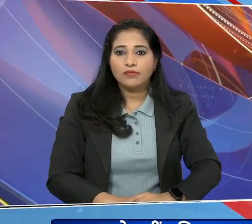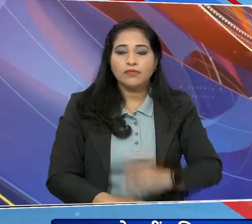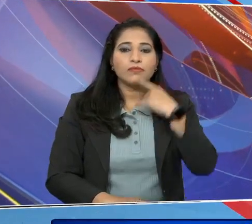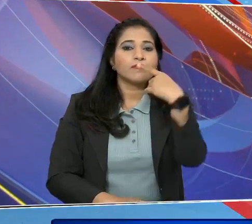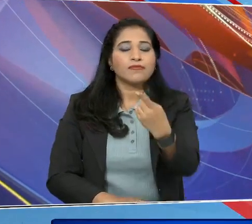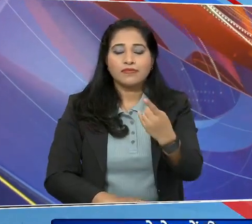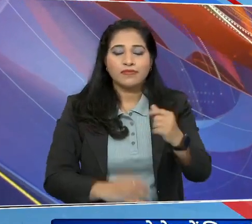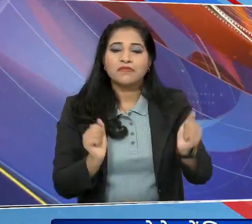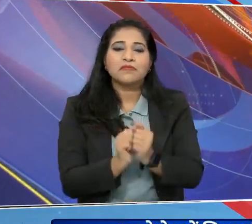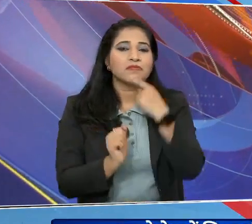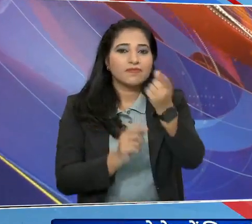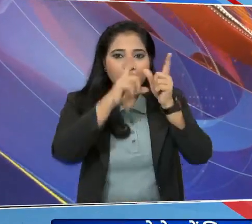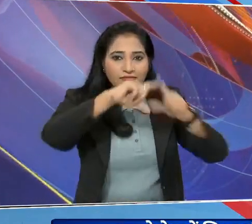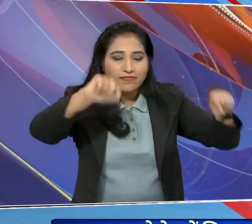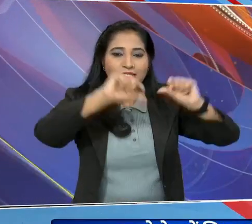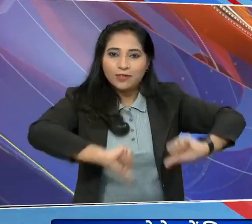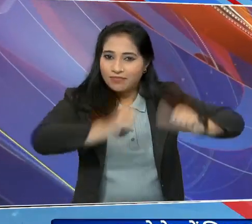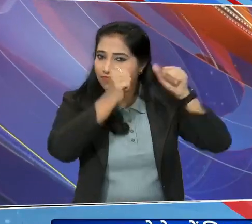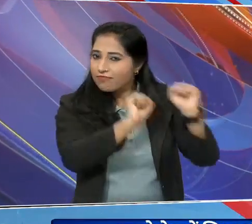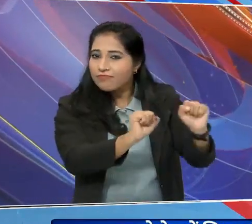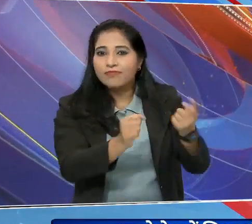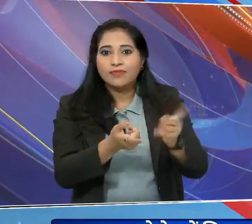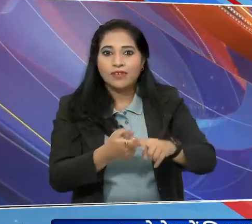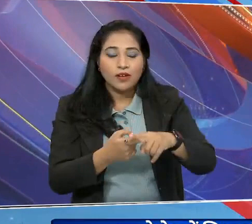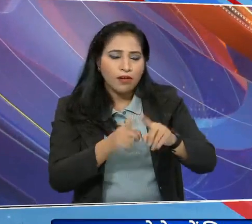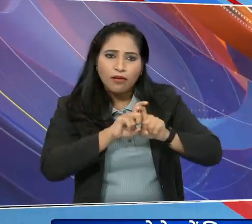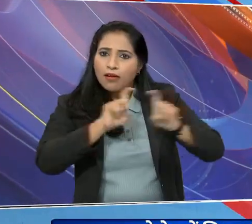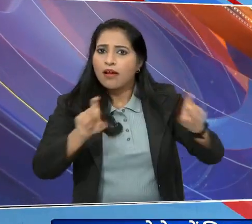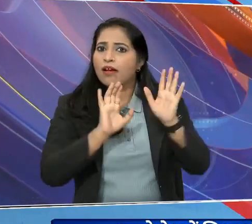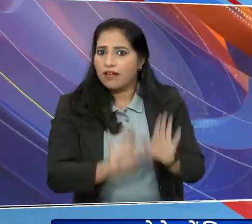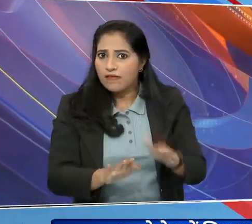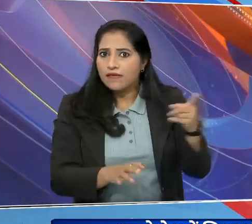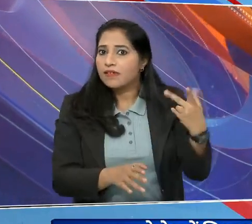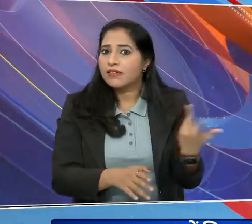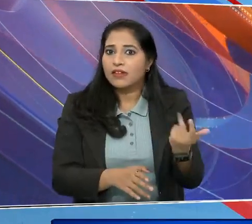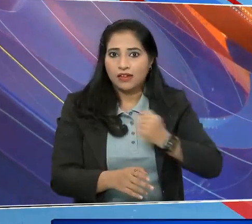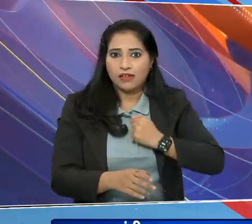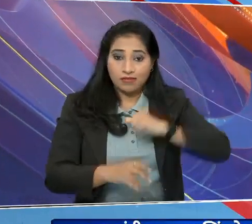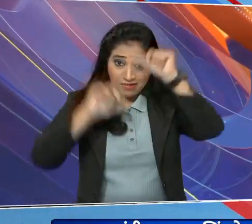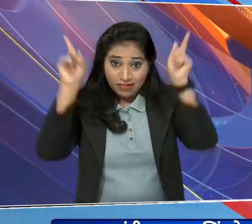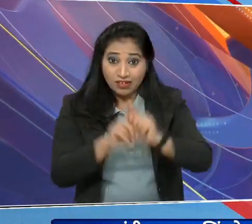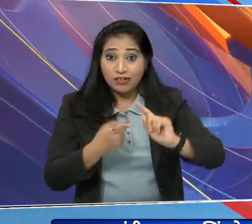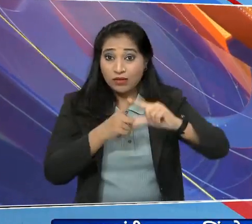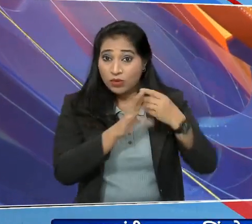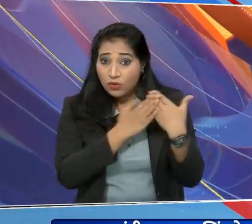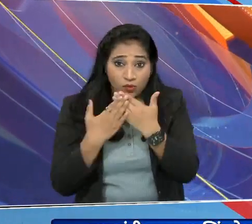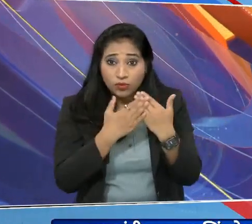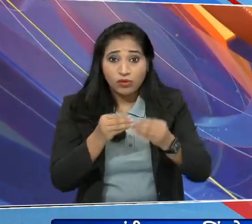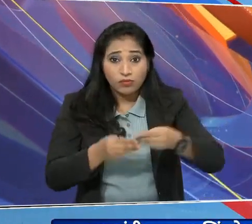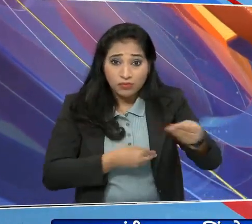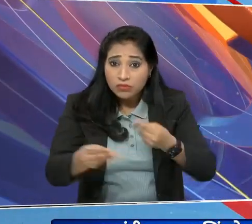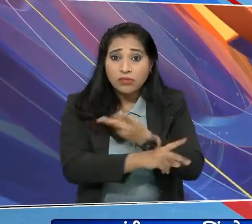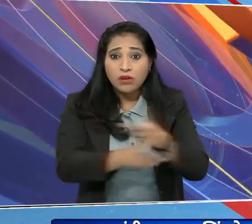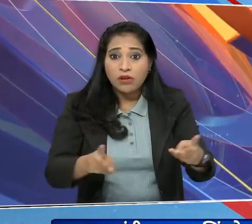उन्होंने साथ ही कहा कि चंद्रयान की सफलता से इस बात की भी पुष्टी होती है कि हमारे देश में शिक्षा और